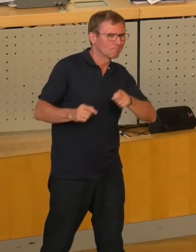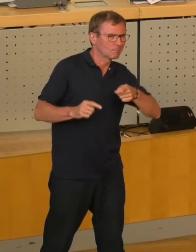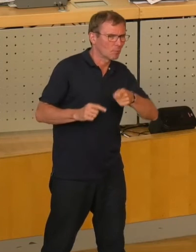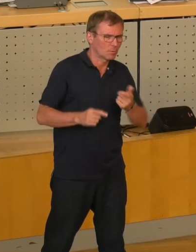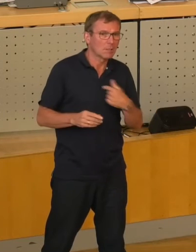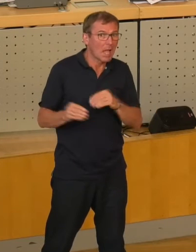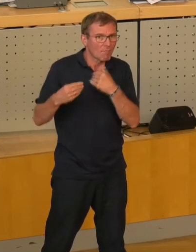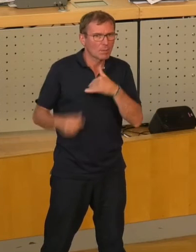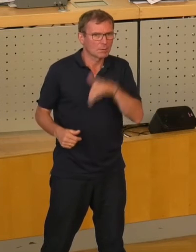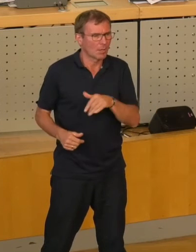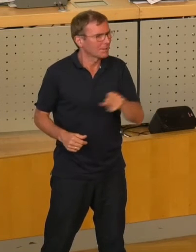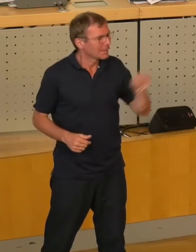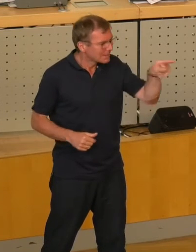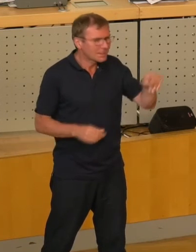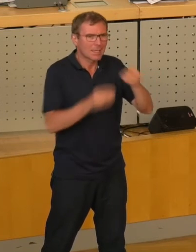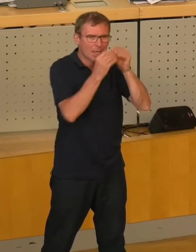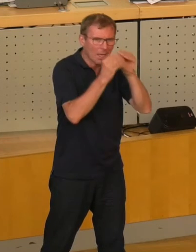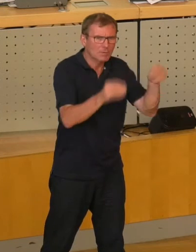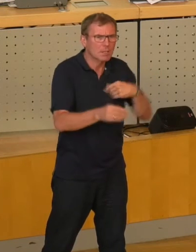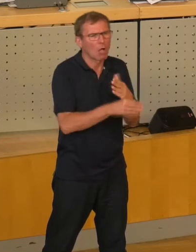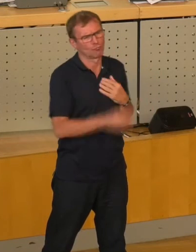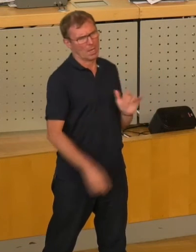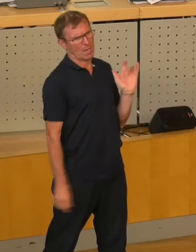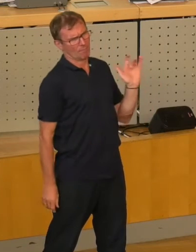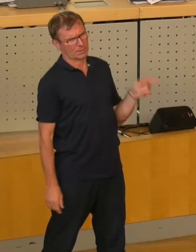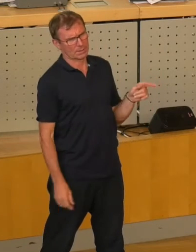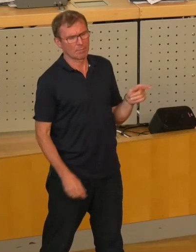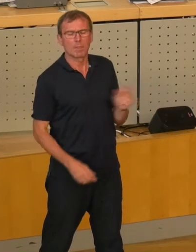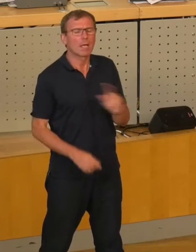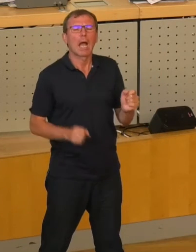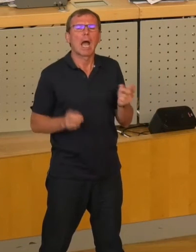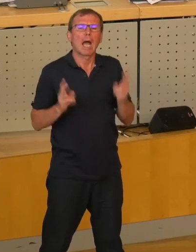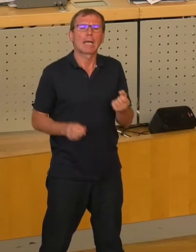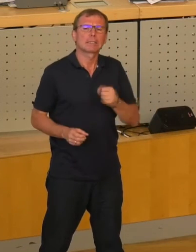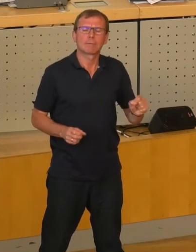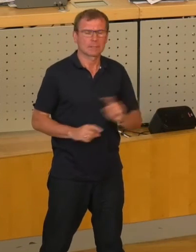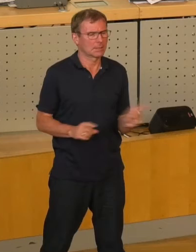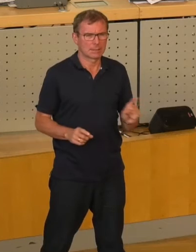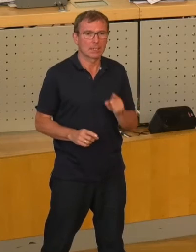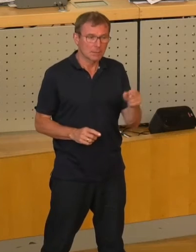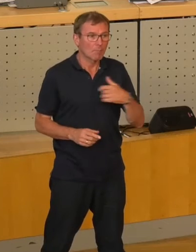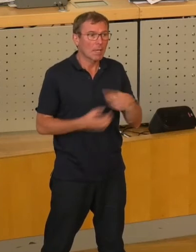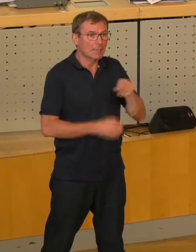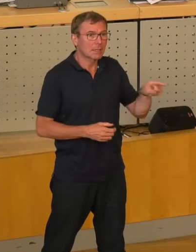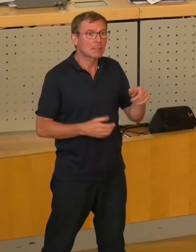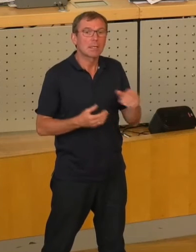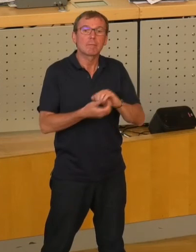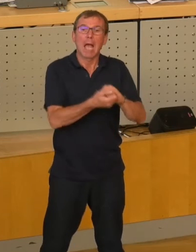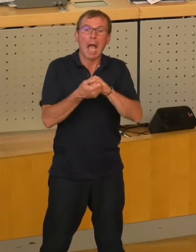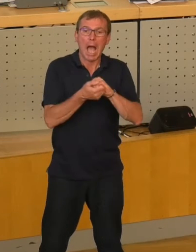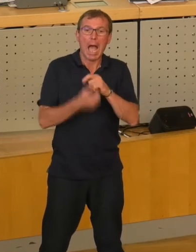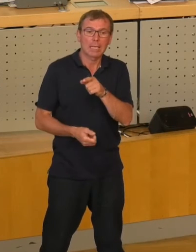erhalten, dass Sie dann dort rausgehen. Das kritisiere ich scharf, weil Sie haben damit riskiert, dass diese Einigung, die Sie in der Luft lag,